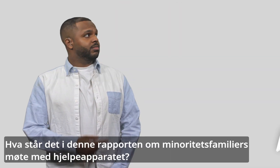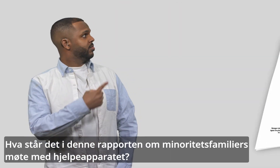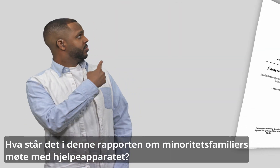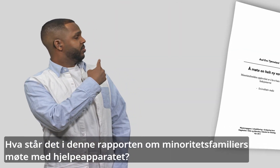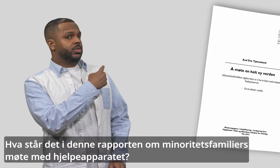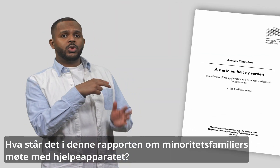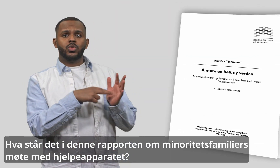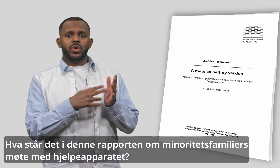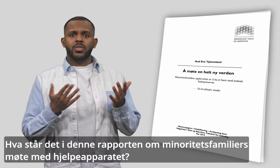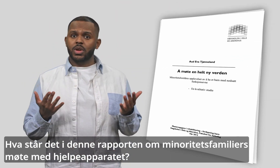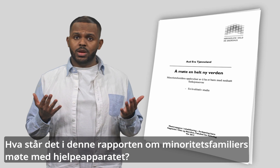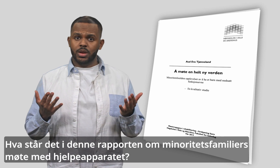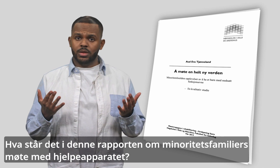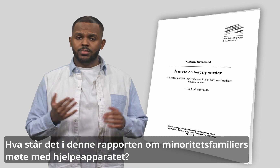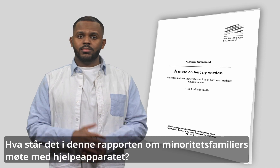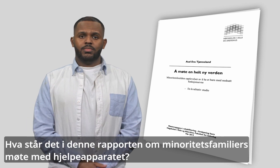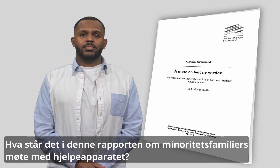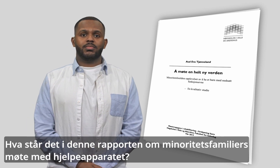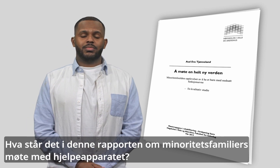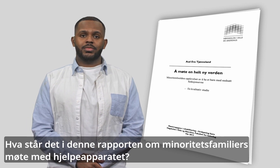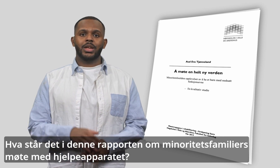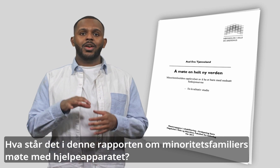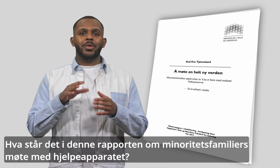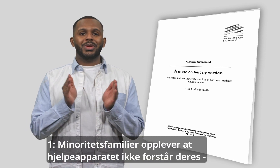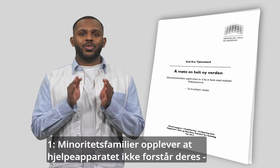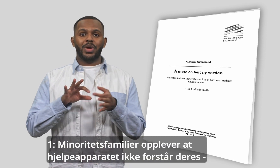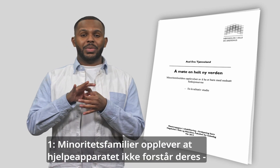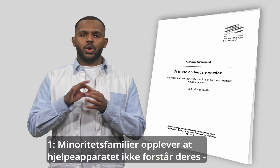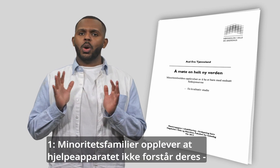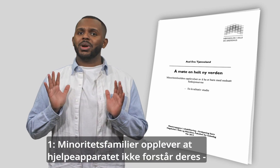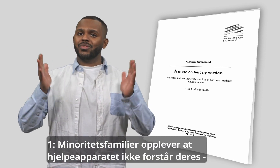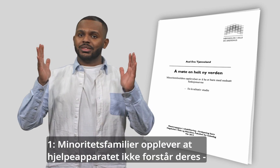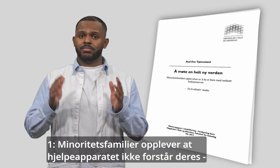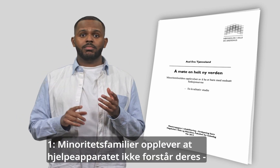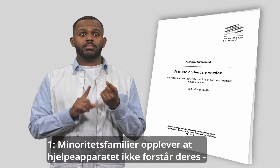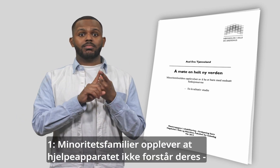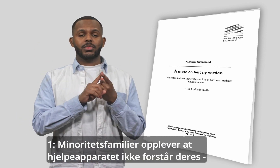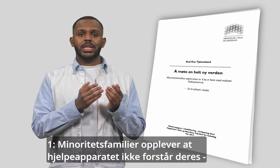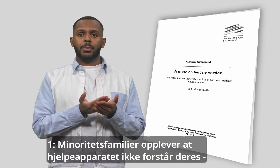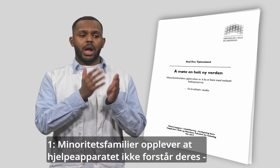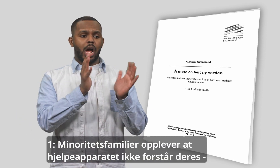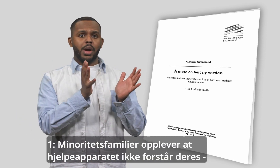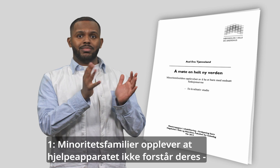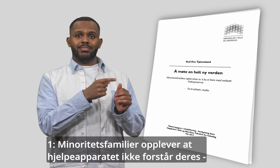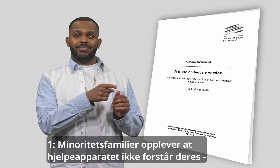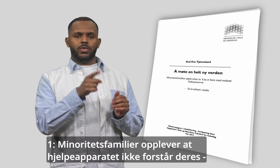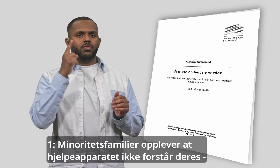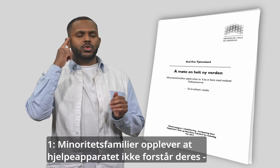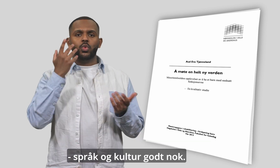Her står det i denne rapporten om minoritetsfamiliers møte med hjelpeapparatet. 1. Minoritetsfamilier opplever at hjelpemidleapparatet ikke